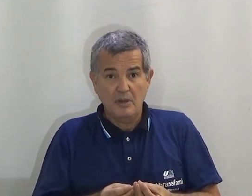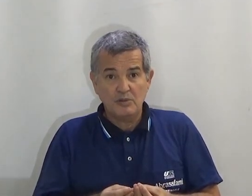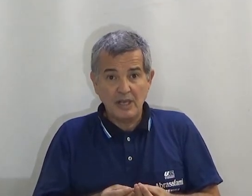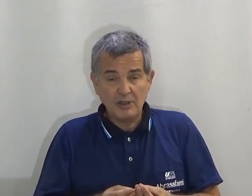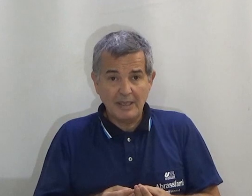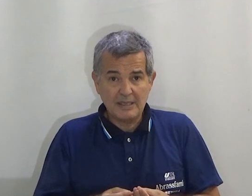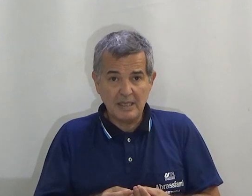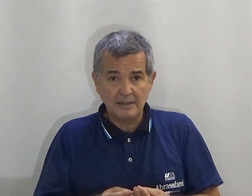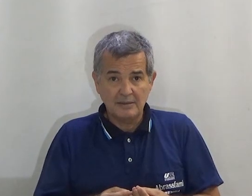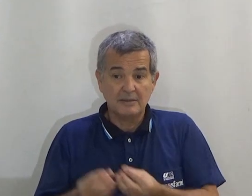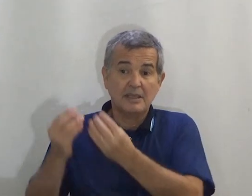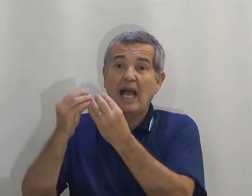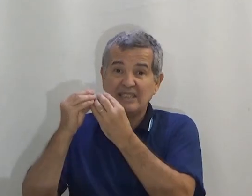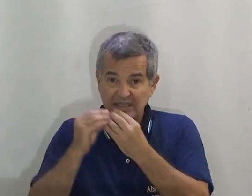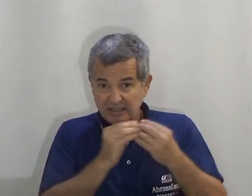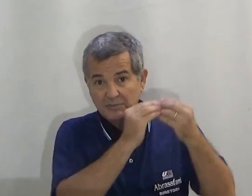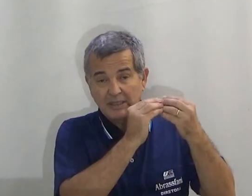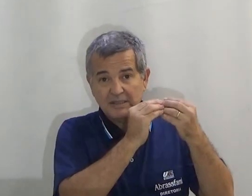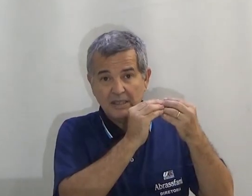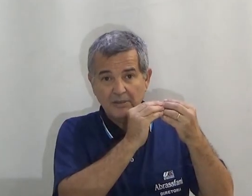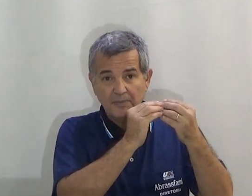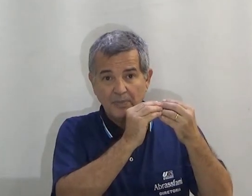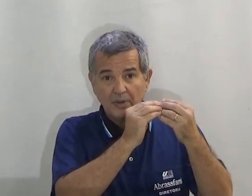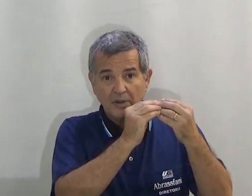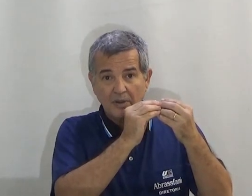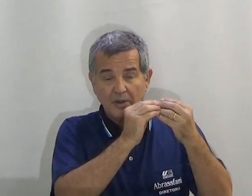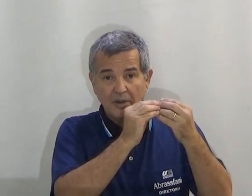Então. Sinal de melancia. Melancia.